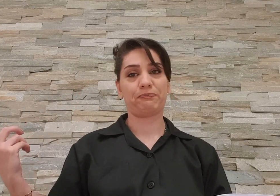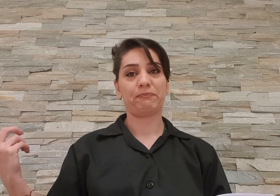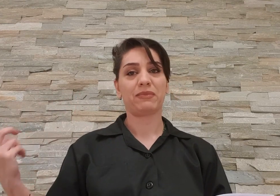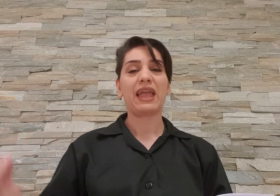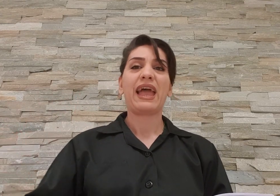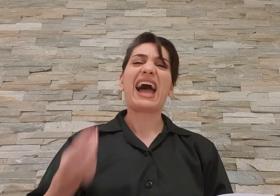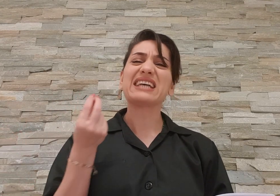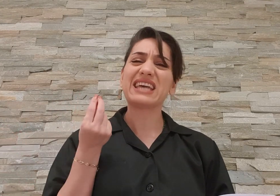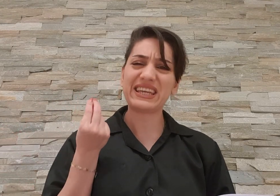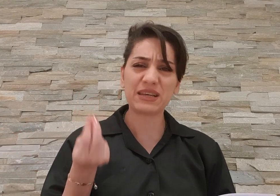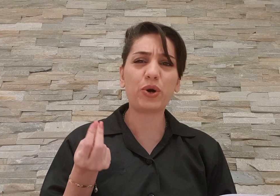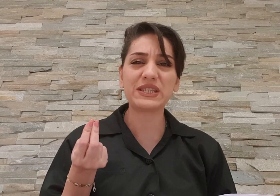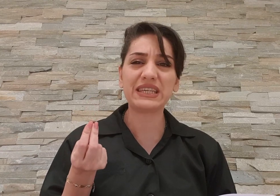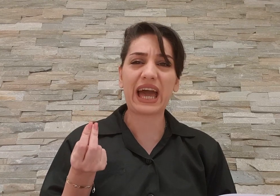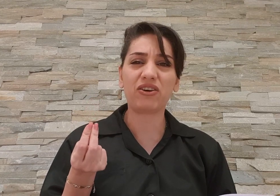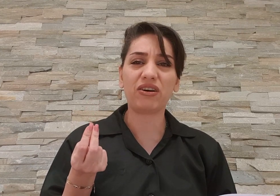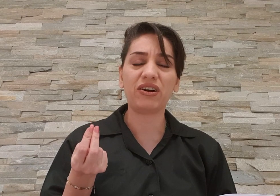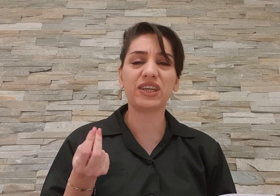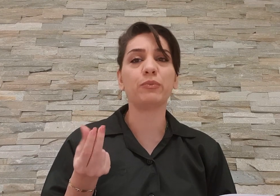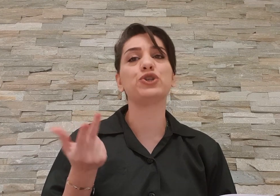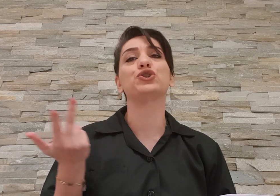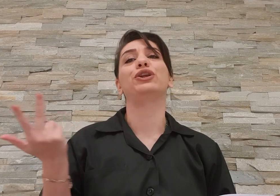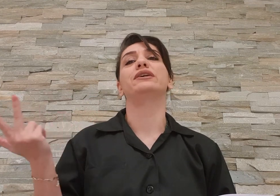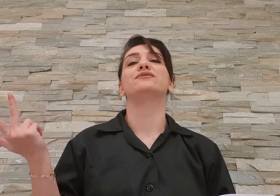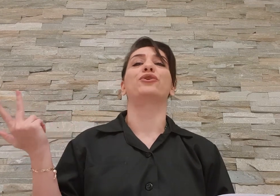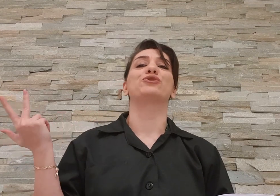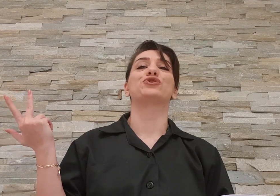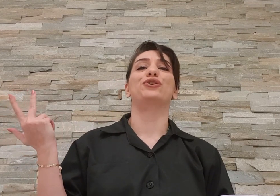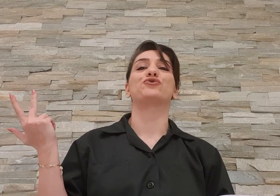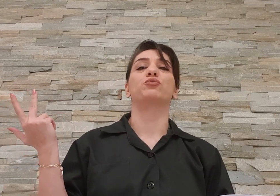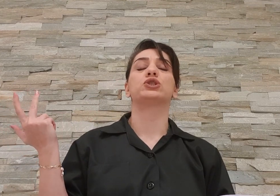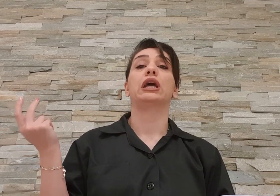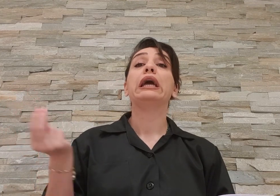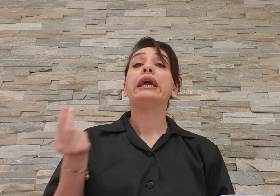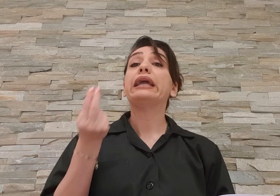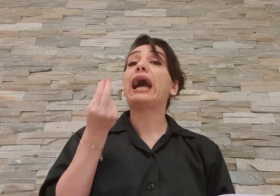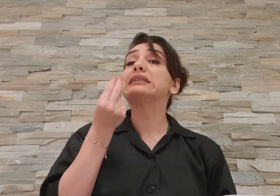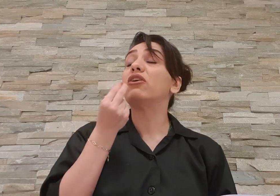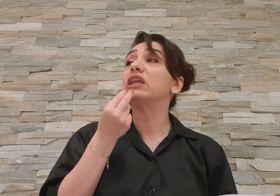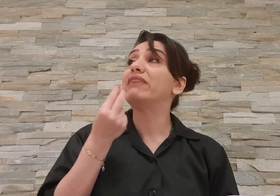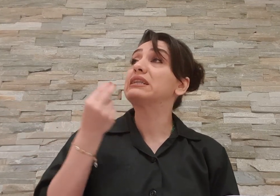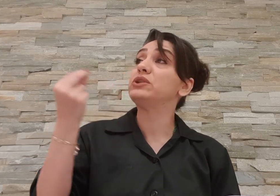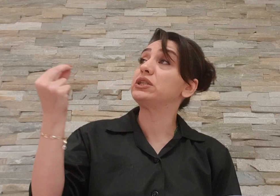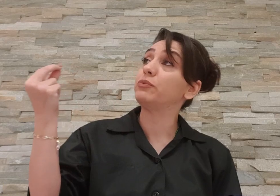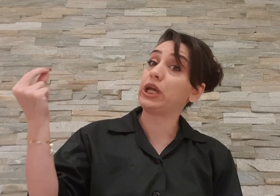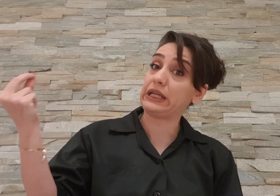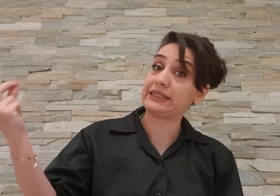از حیث بازیگره ها که ما شالله هزار ما شالله شون باشن یعنی اصلا آدم وقتی میشینه پای این